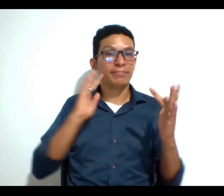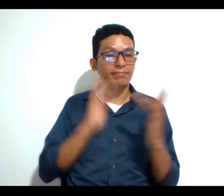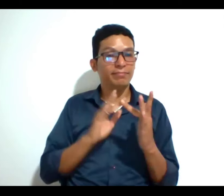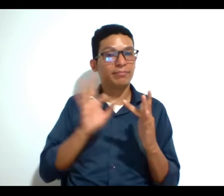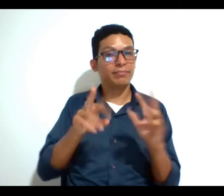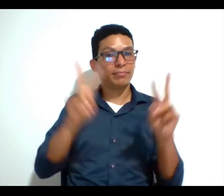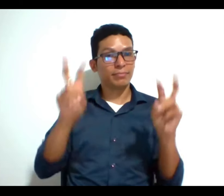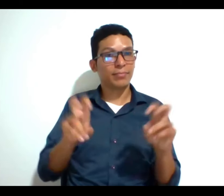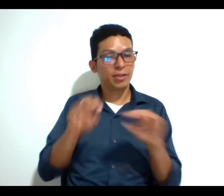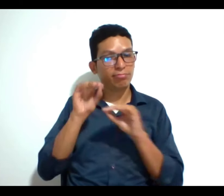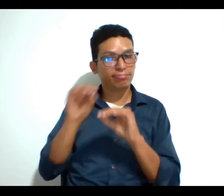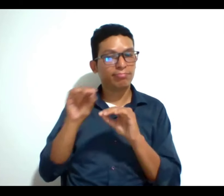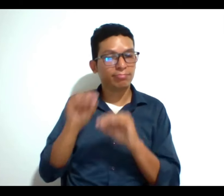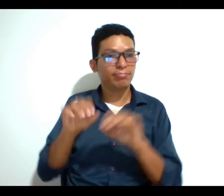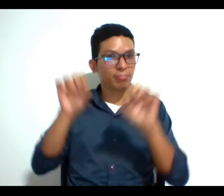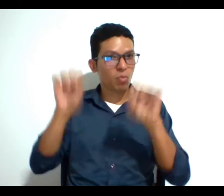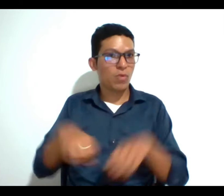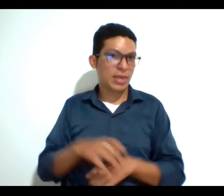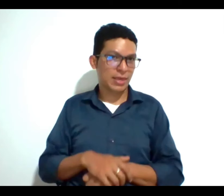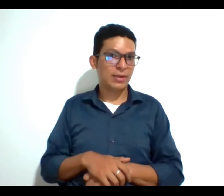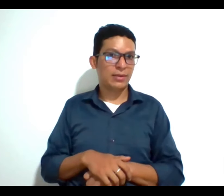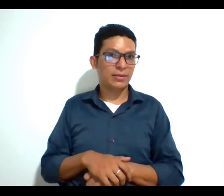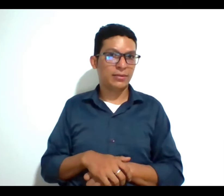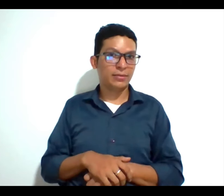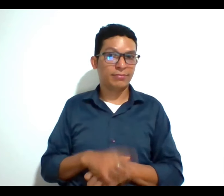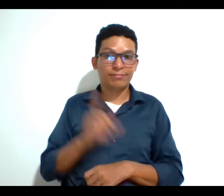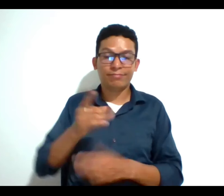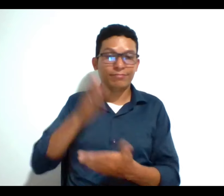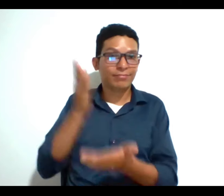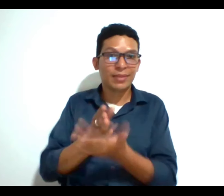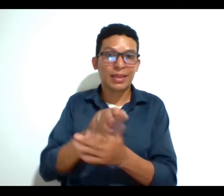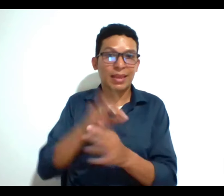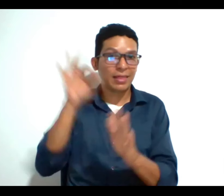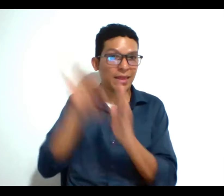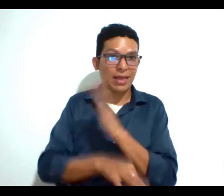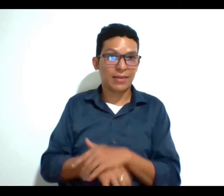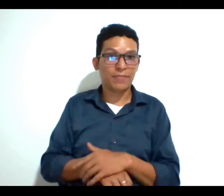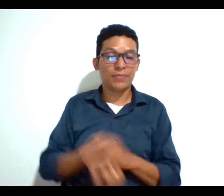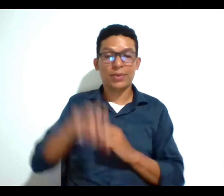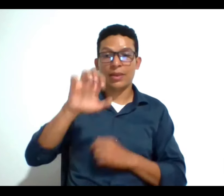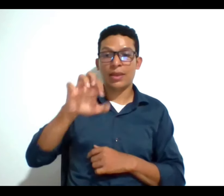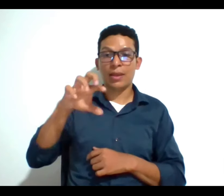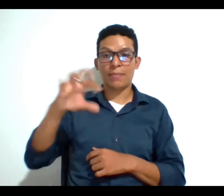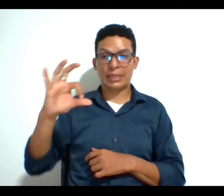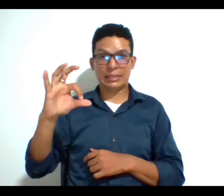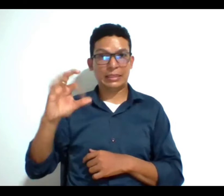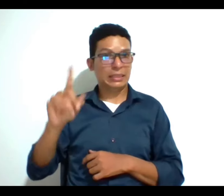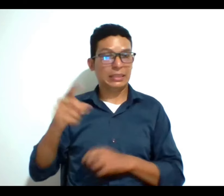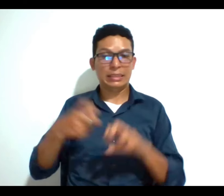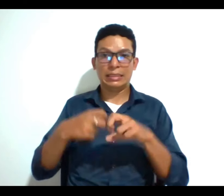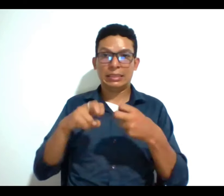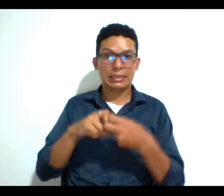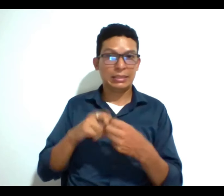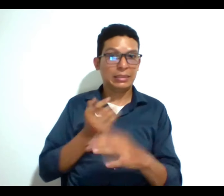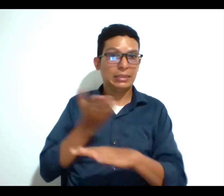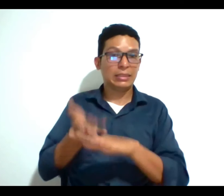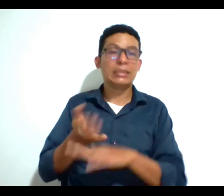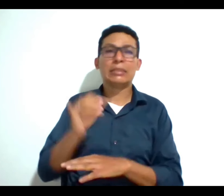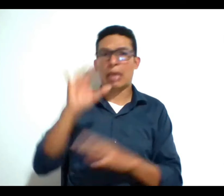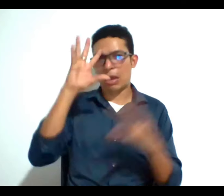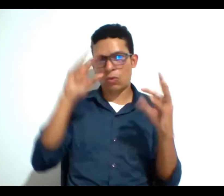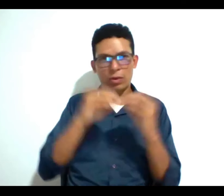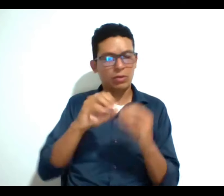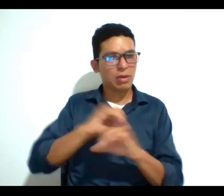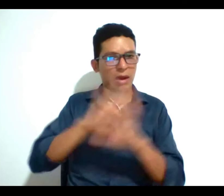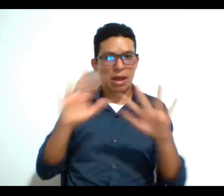personas se capaciten y esto no pasa Lucía dice que las EPS ponen mucho problema para recibir este documento de acuerdo y todo el